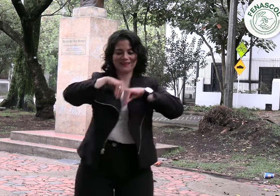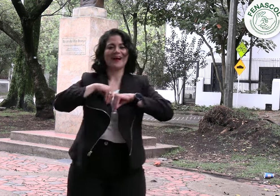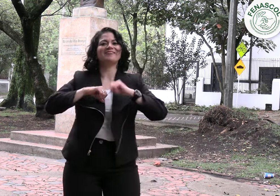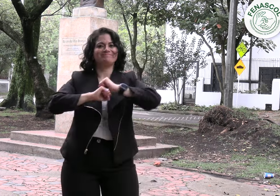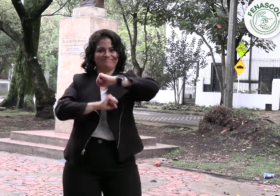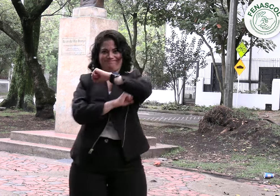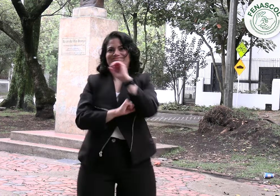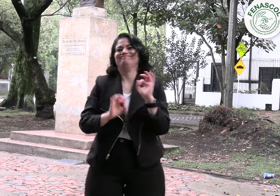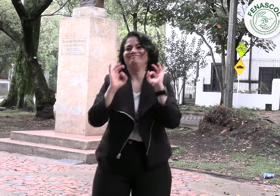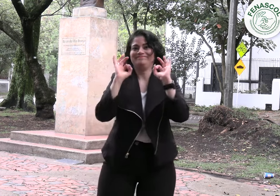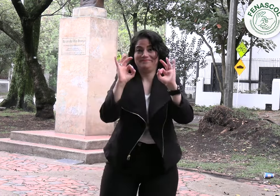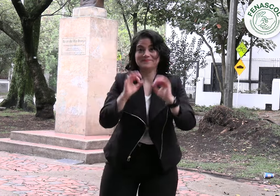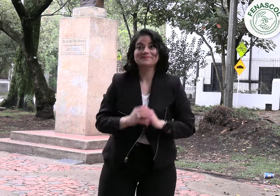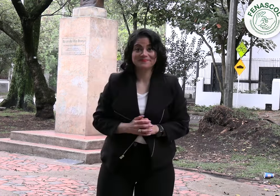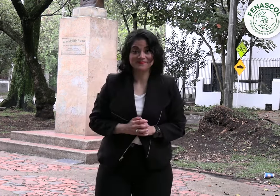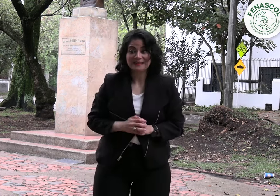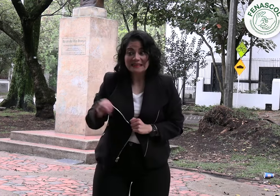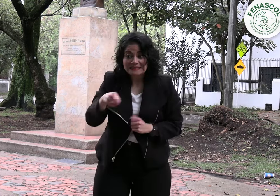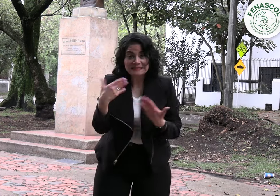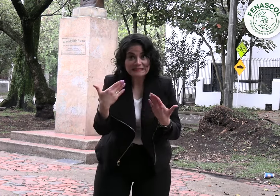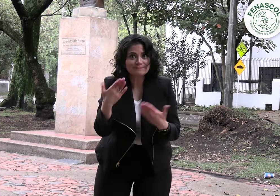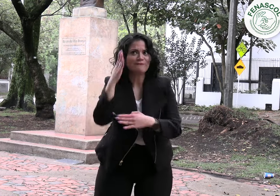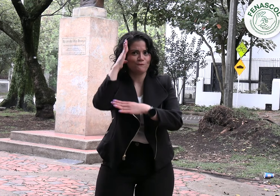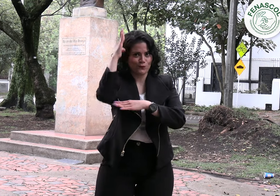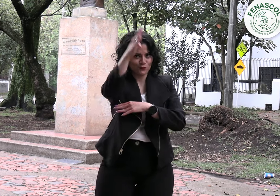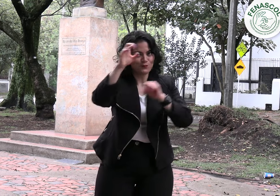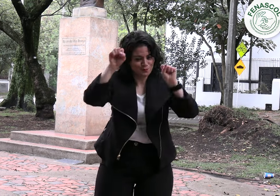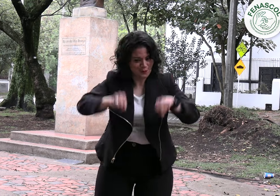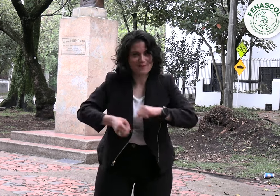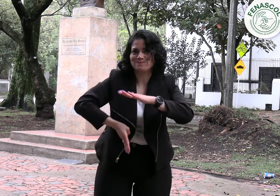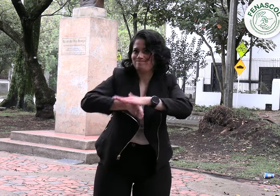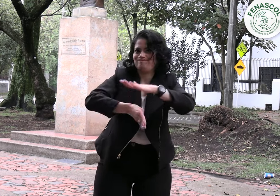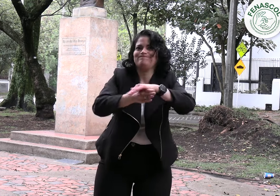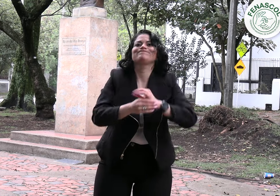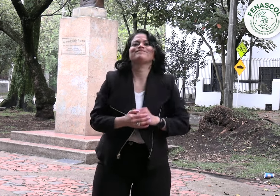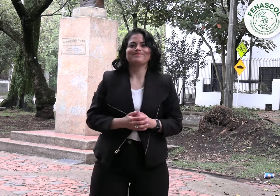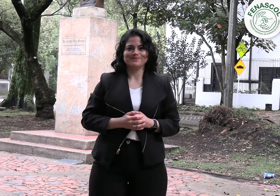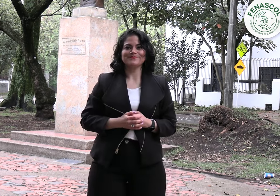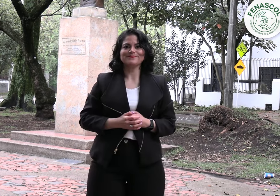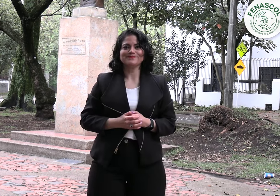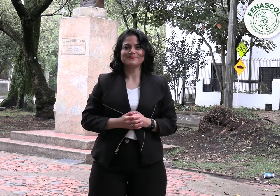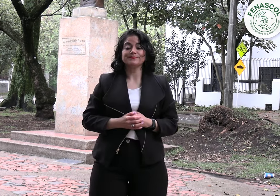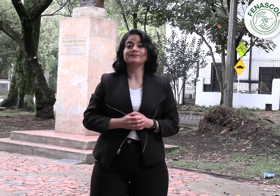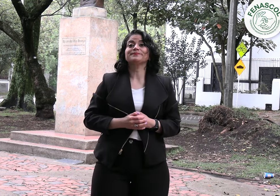conocimiento y una práctica real y efectiva de lo aprendido, lo que le servirá para seguir aplicándolo a futuro.